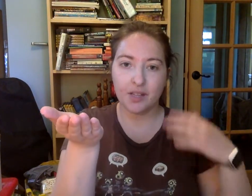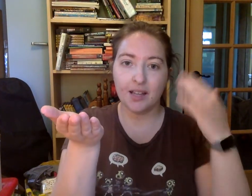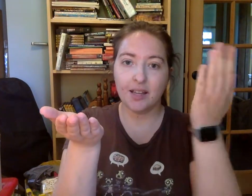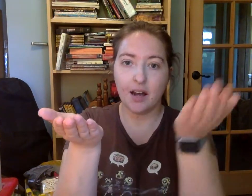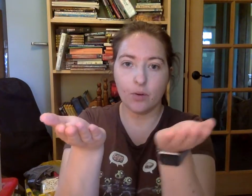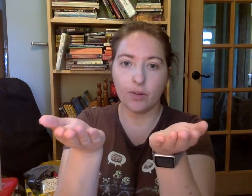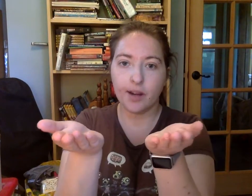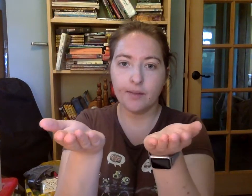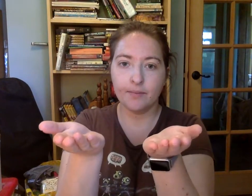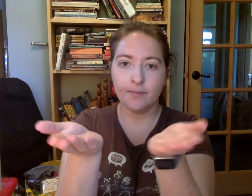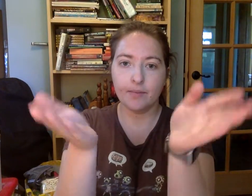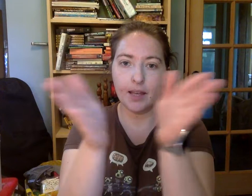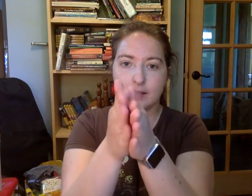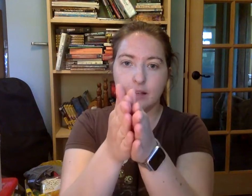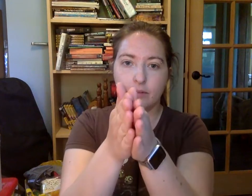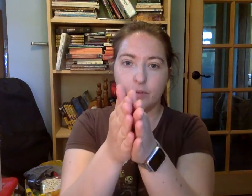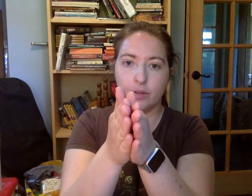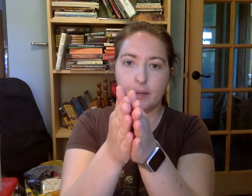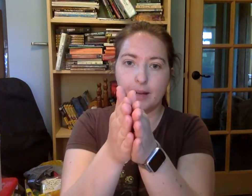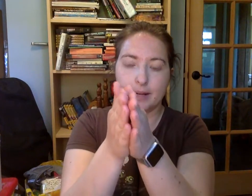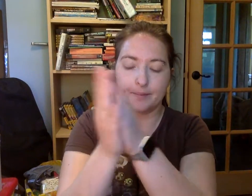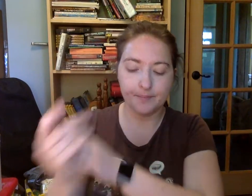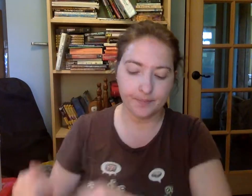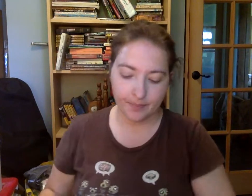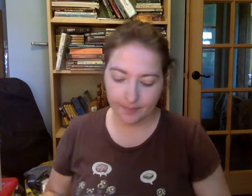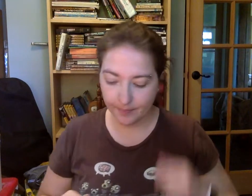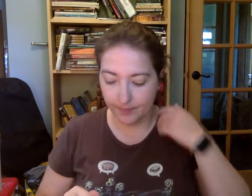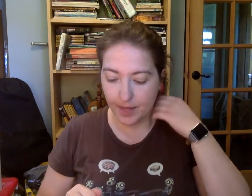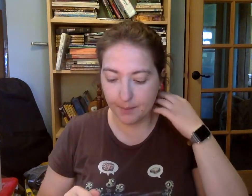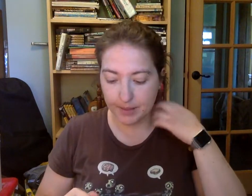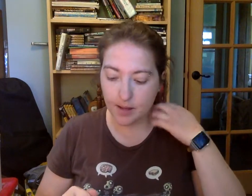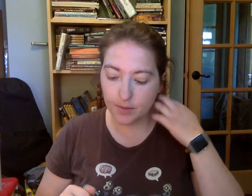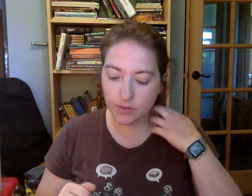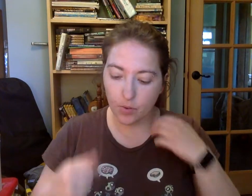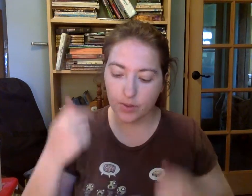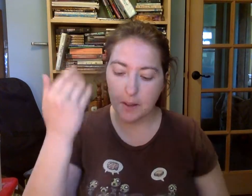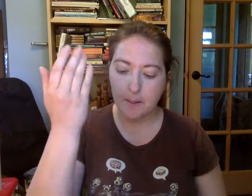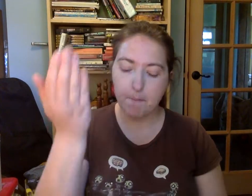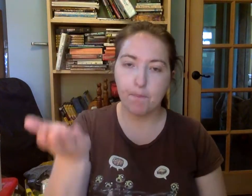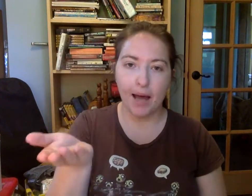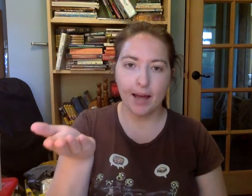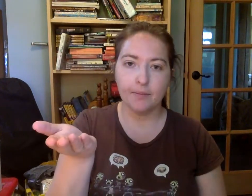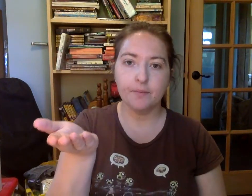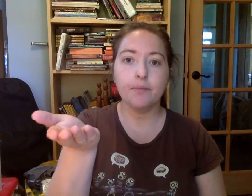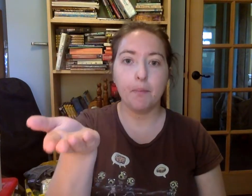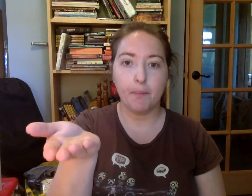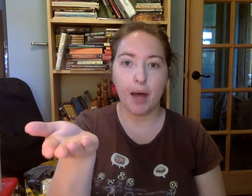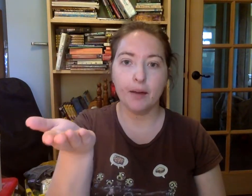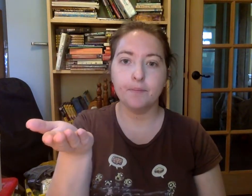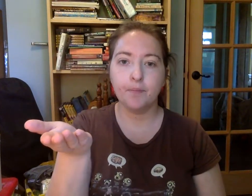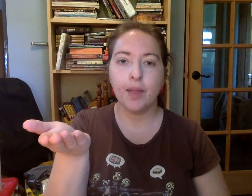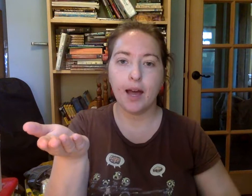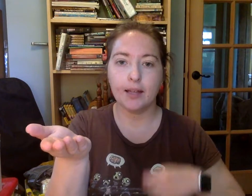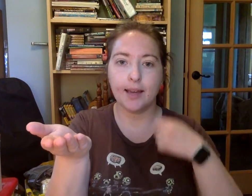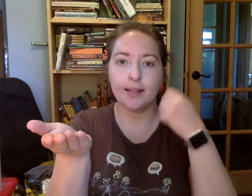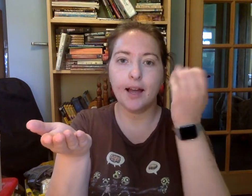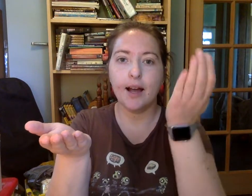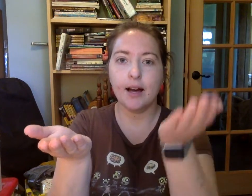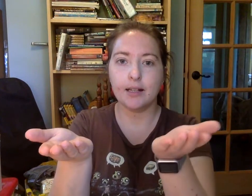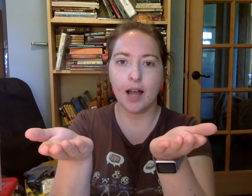a añarar otra. Y hacer una palabra. Empezamos con pa. Pa. Añada. Ra.